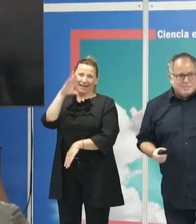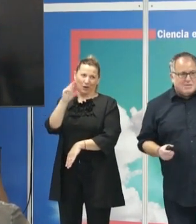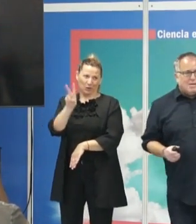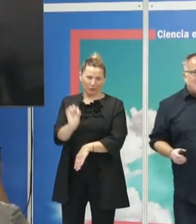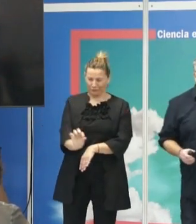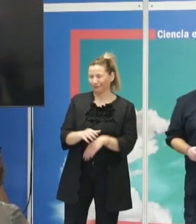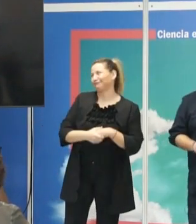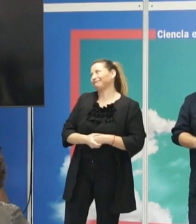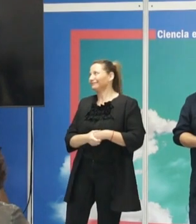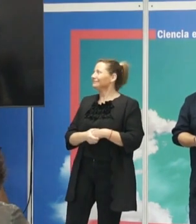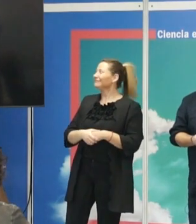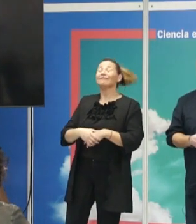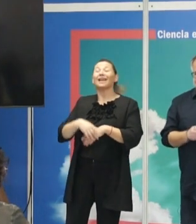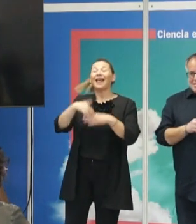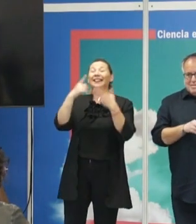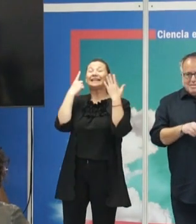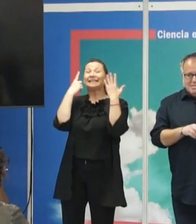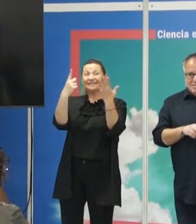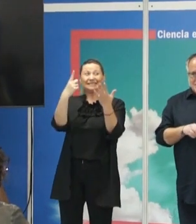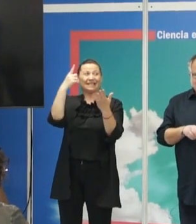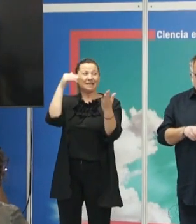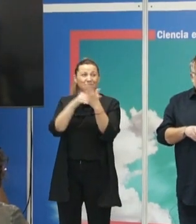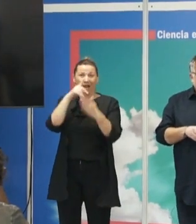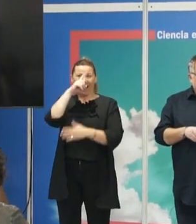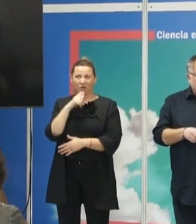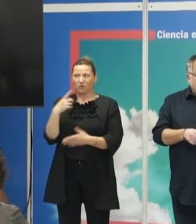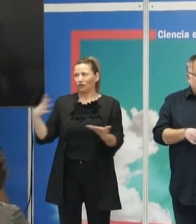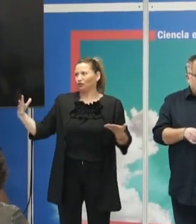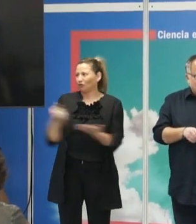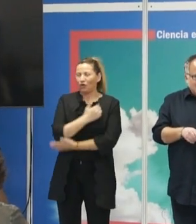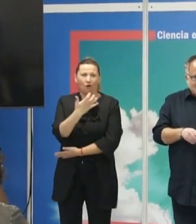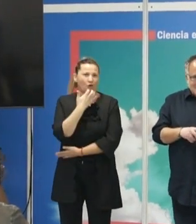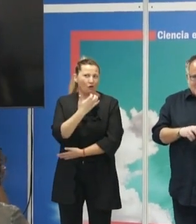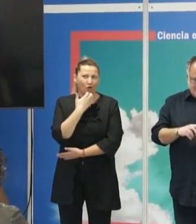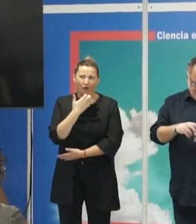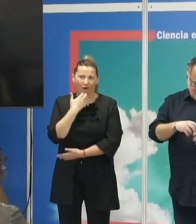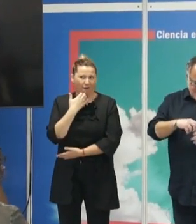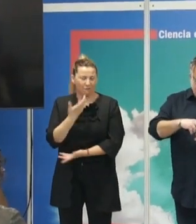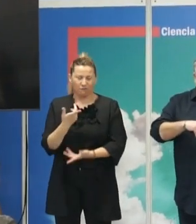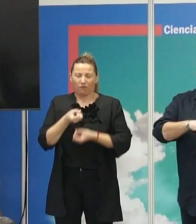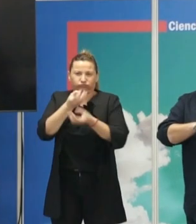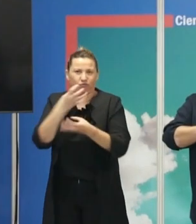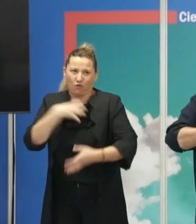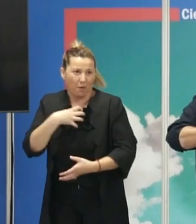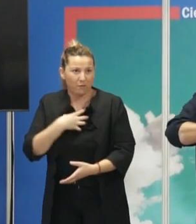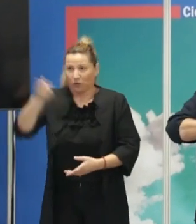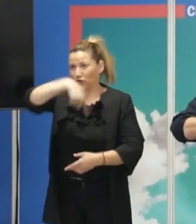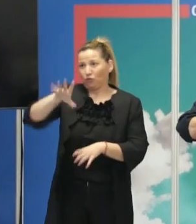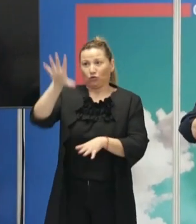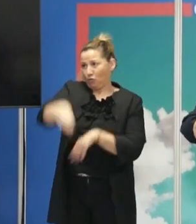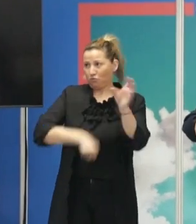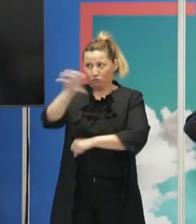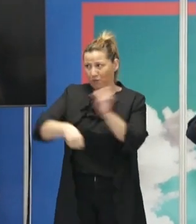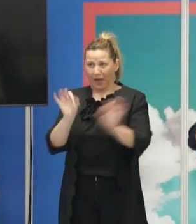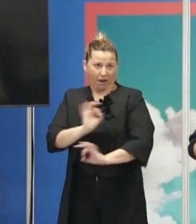¿Hace 6.000 años? Porque, como no vamos a contar todos los ejemplos, porque si no, no compraréis el libro, vamos a citar tres de ellos para